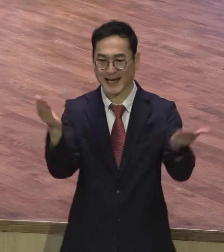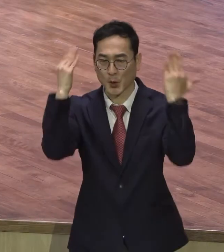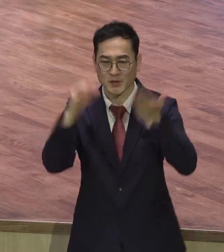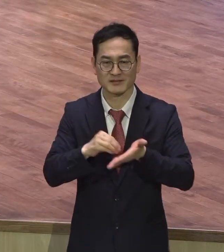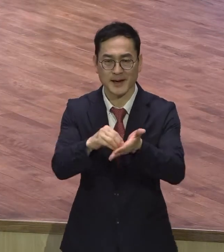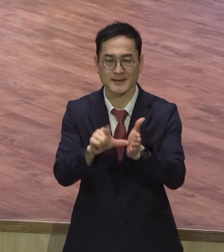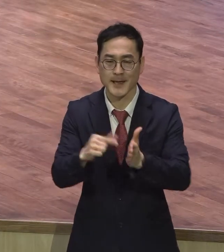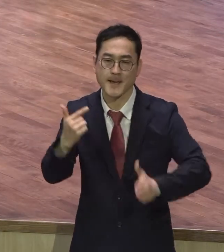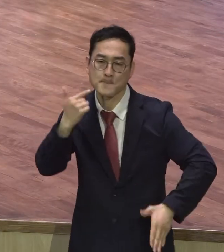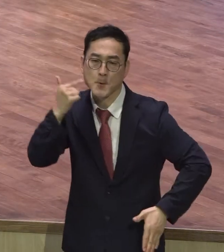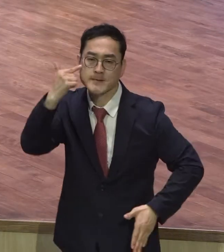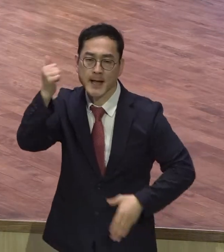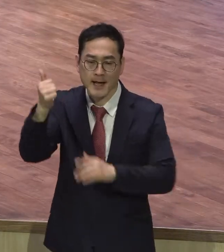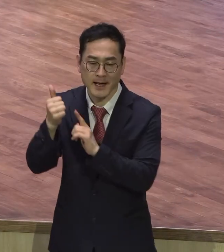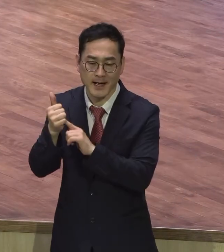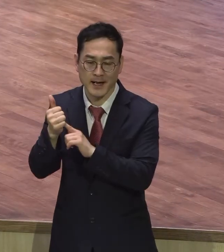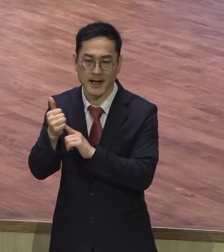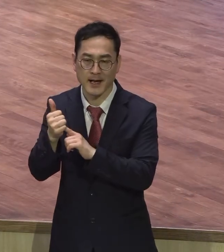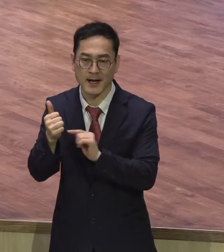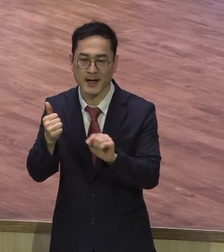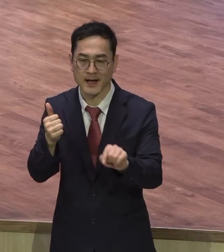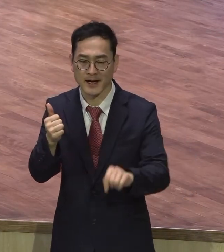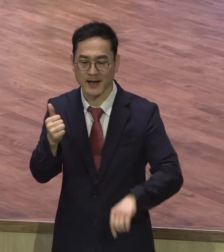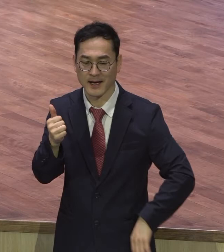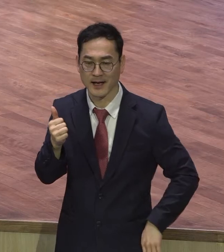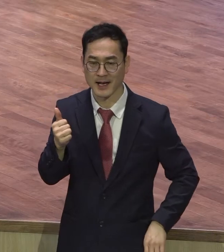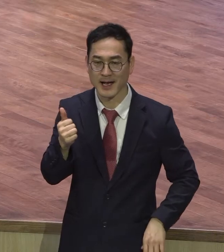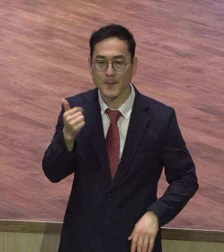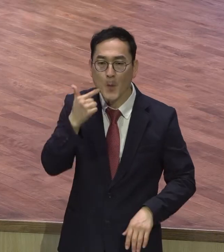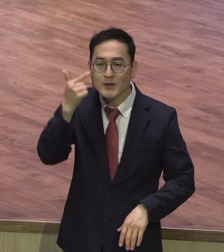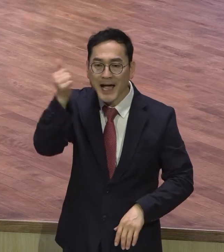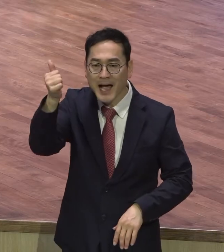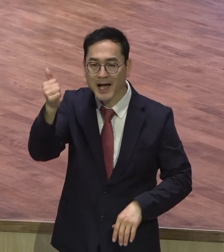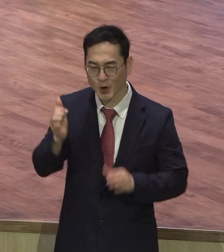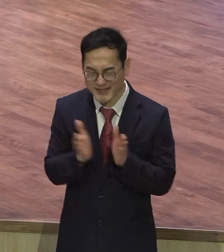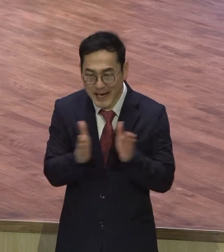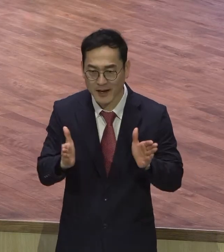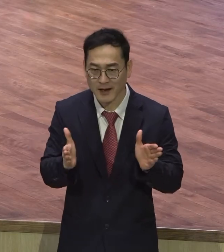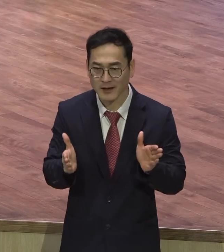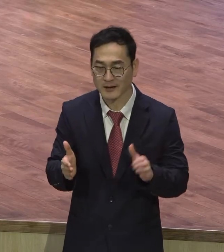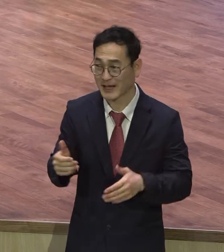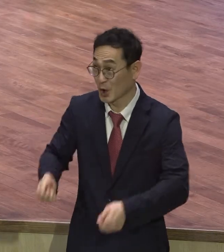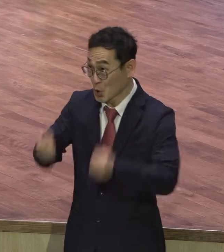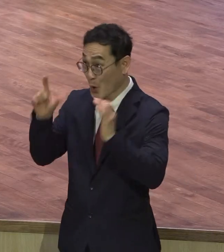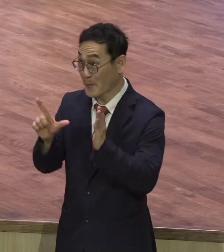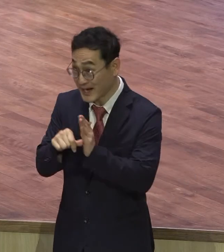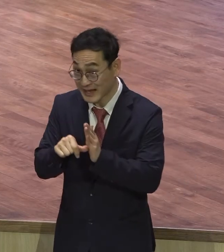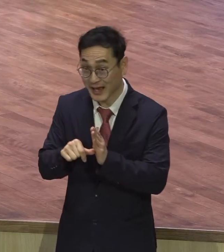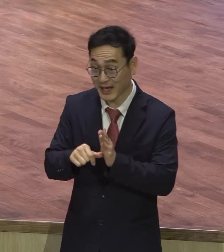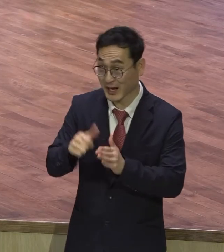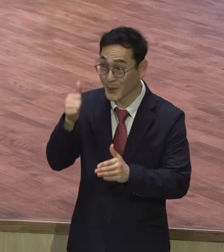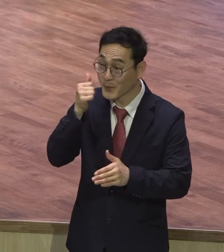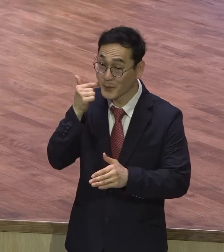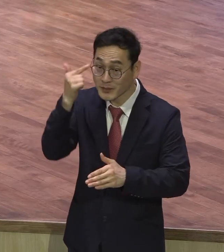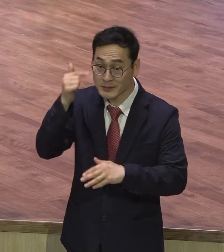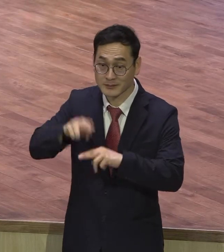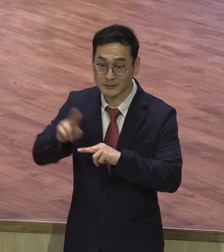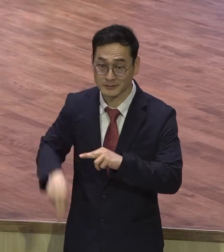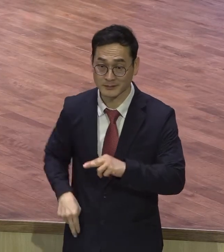심장으로 들어가. 졸업할 때는 평신도로 나와. 완전히 신학교 3년 다니면서 영적으로 완전히 타락을